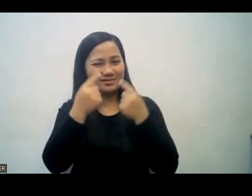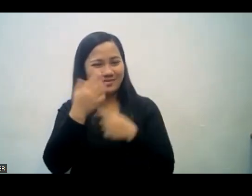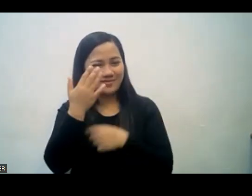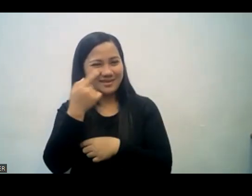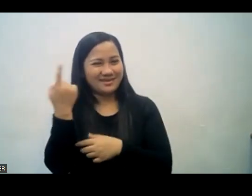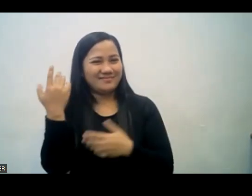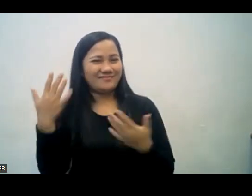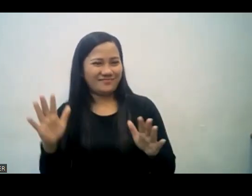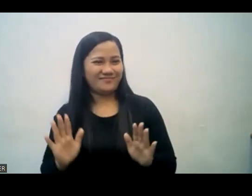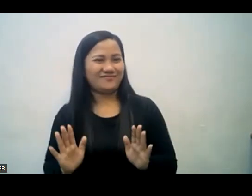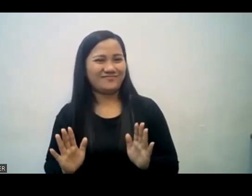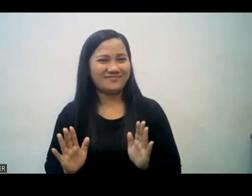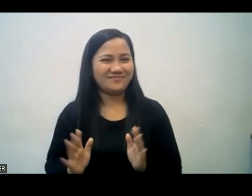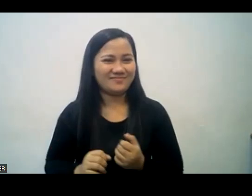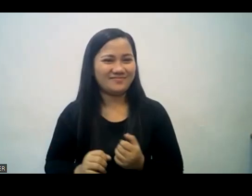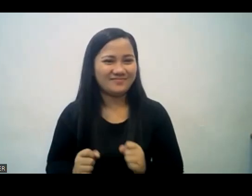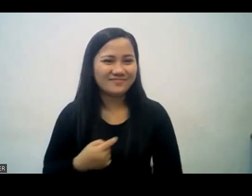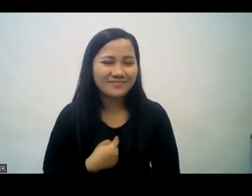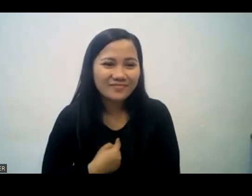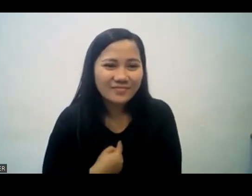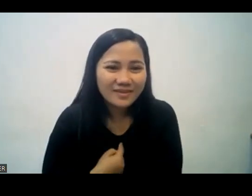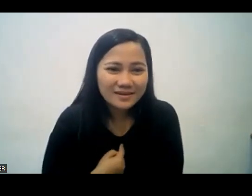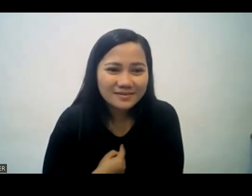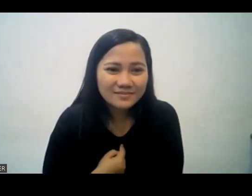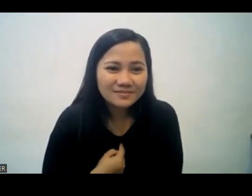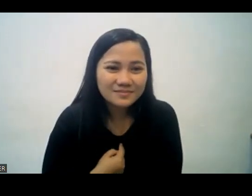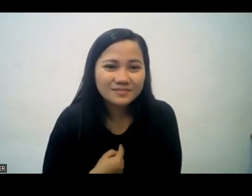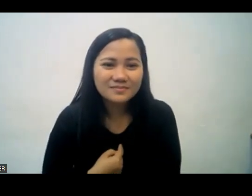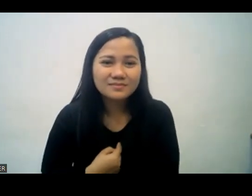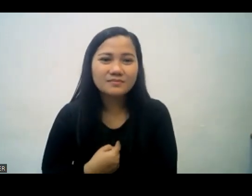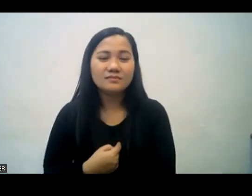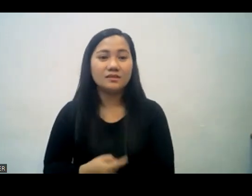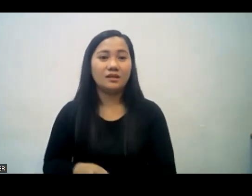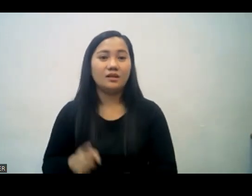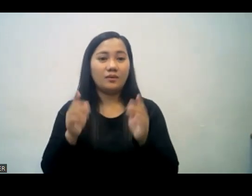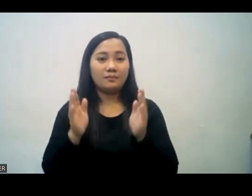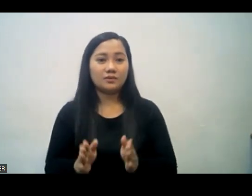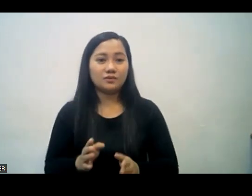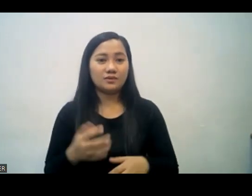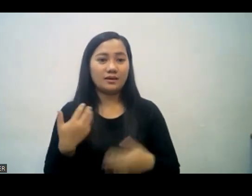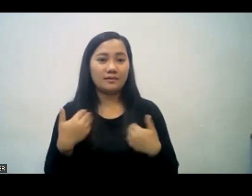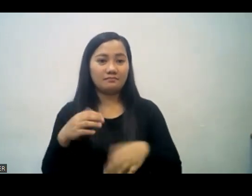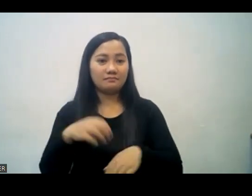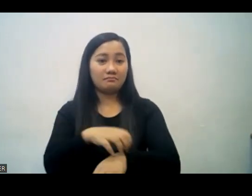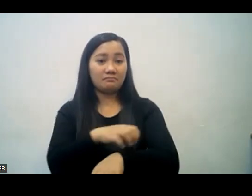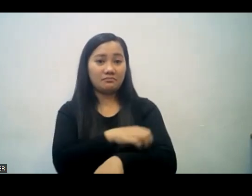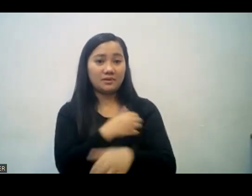now if the lord sees this leprosy of mine and says what a pity you are my child but